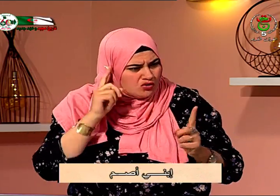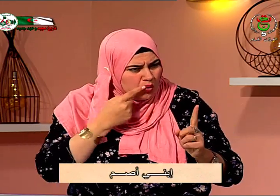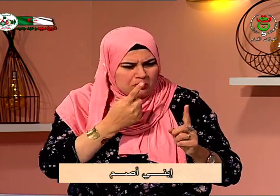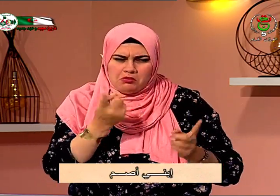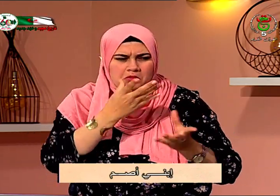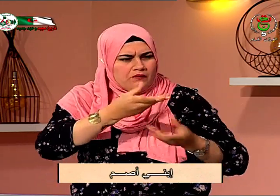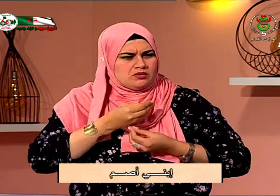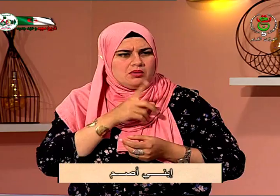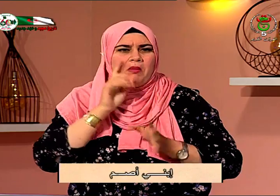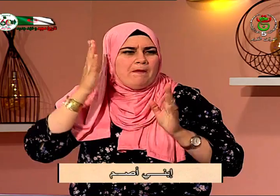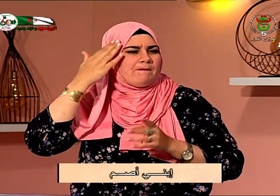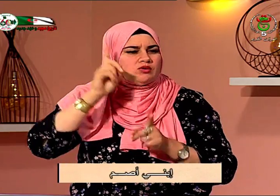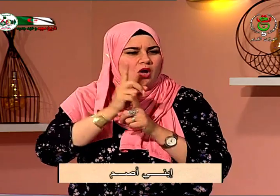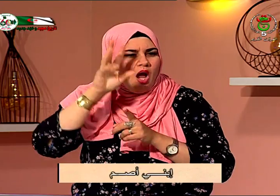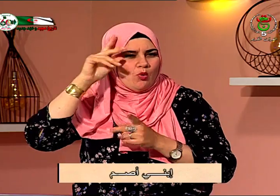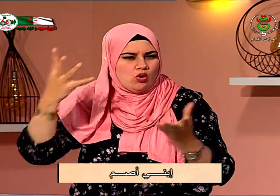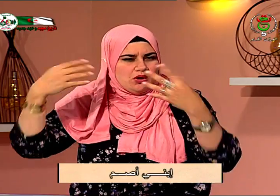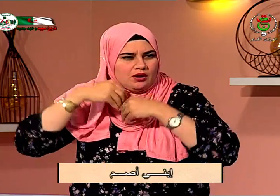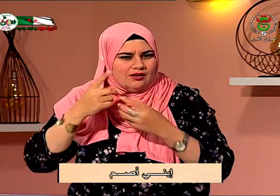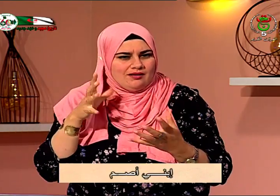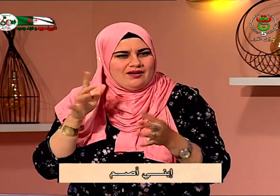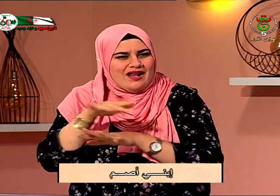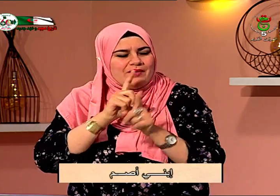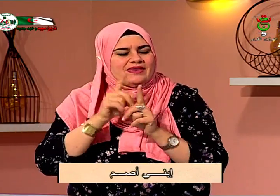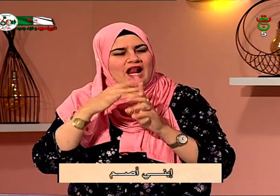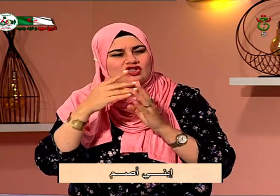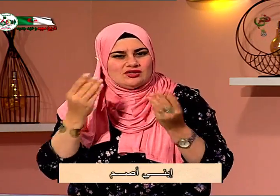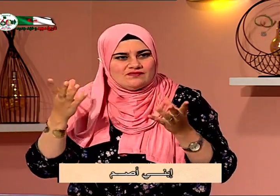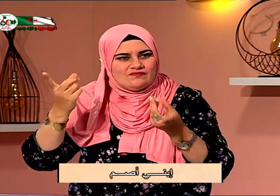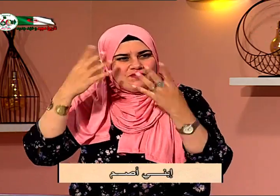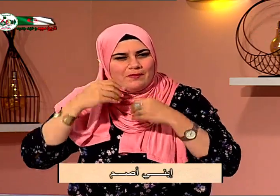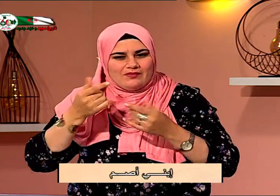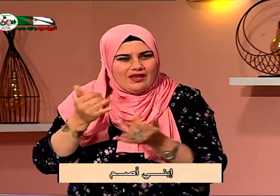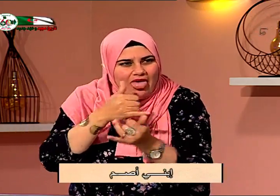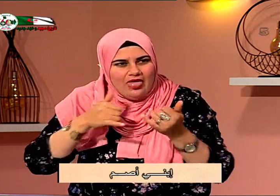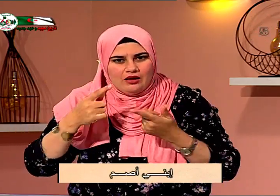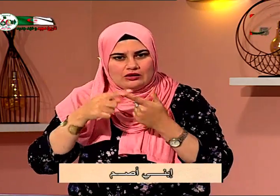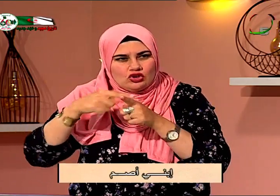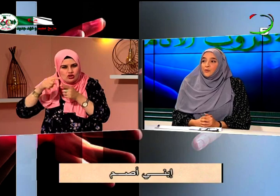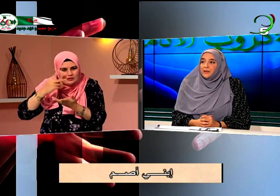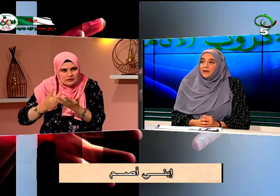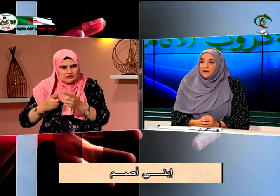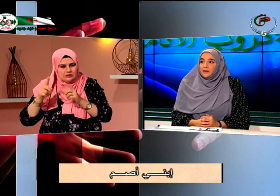الاتحاق بالمدرسة وكيفية تعامل تعلمي يعني